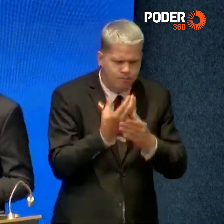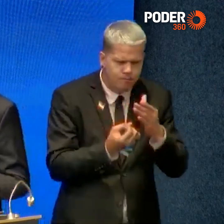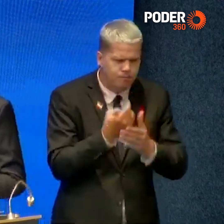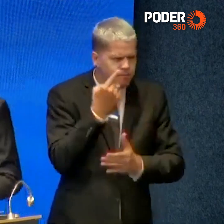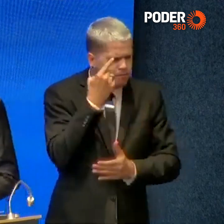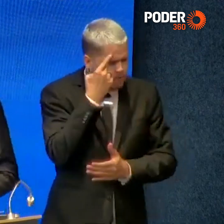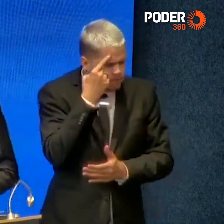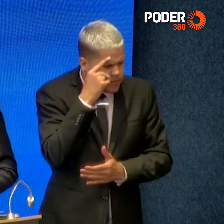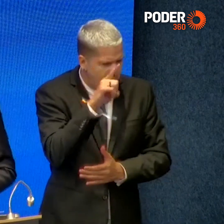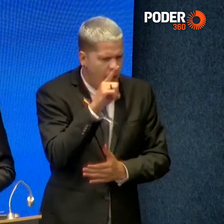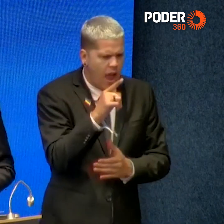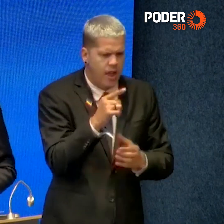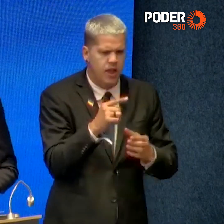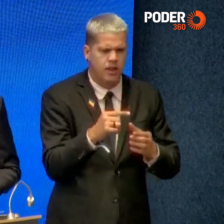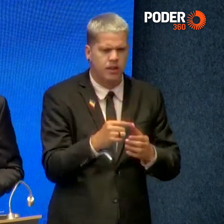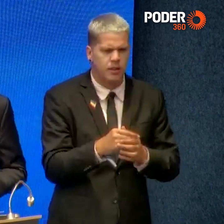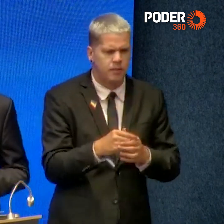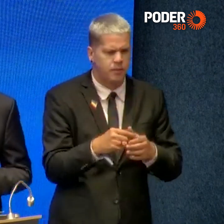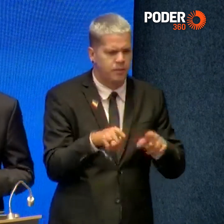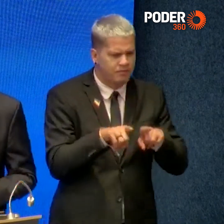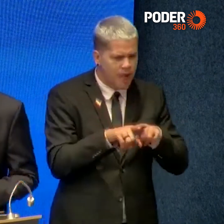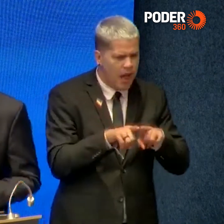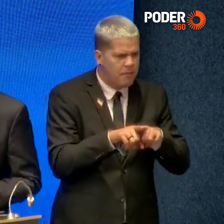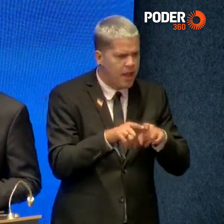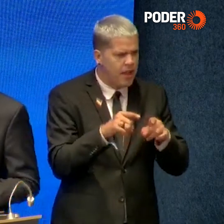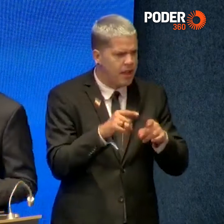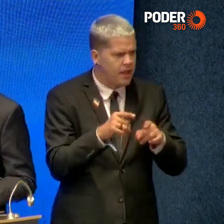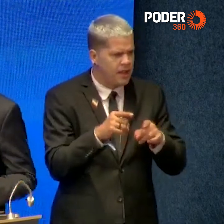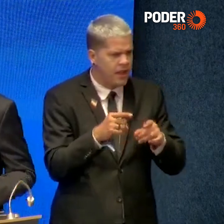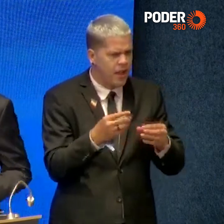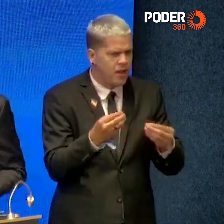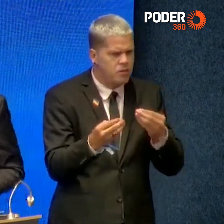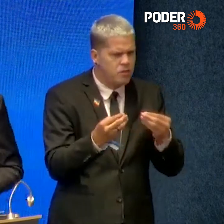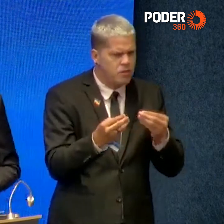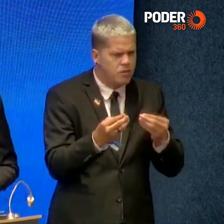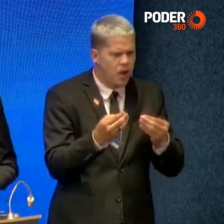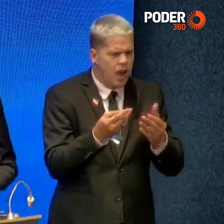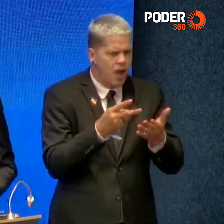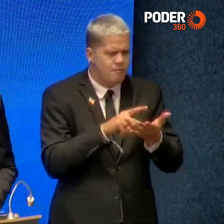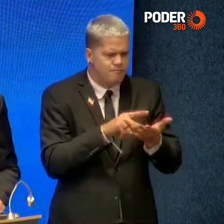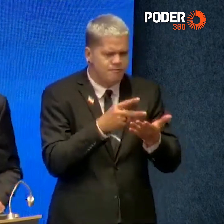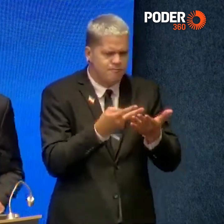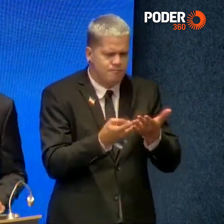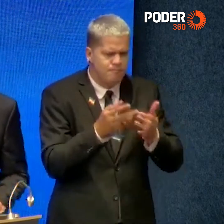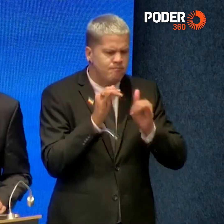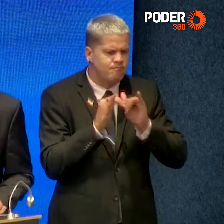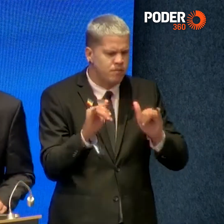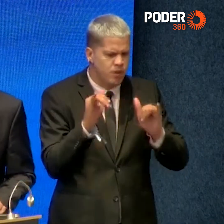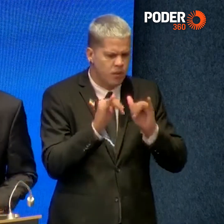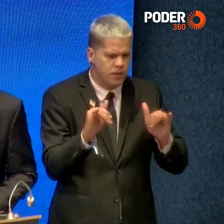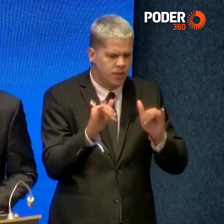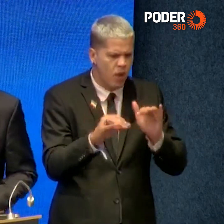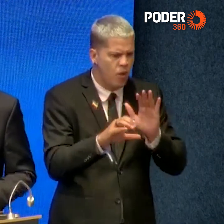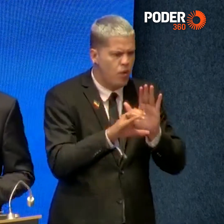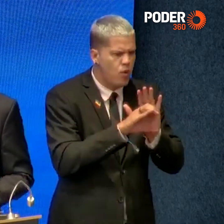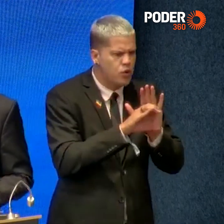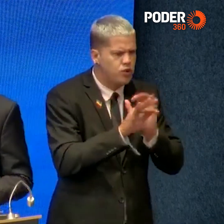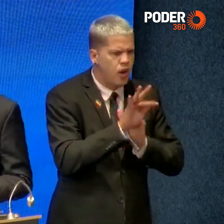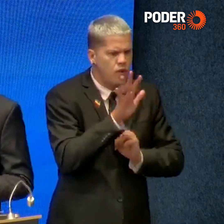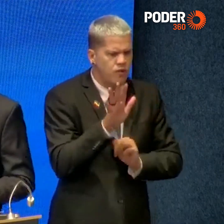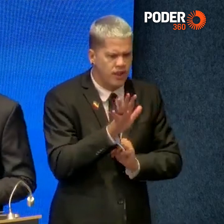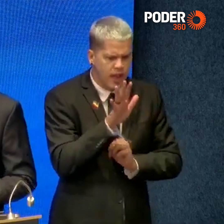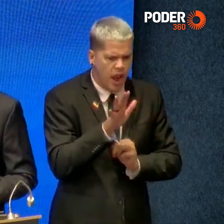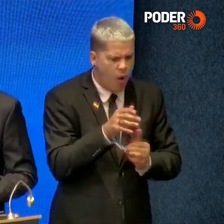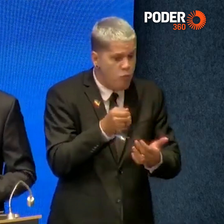e do conteúdo, de interpretação de mensagens. A Constituição Federal nos impõe